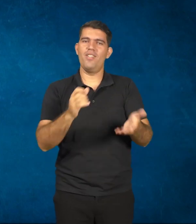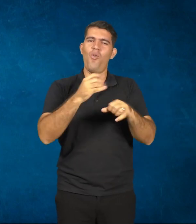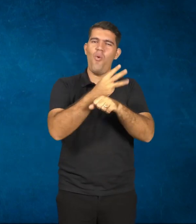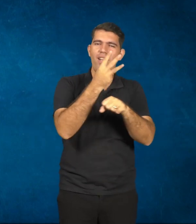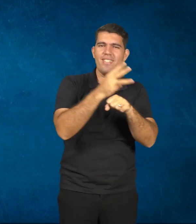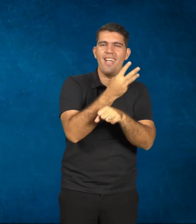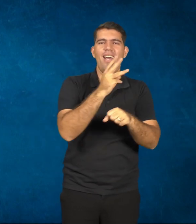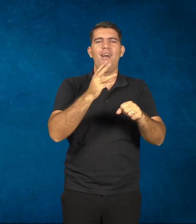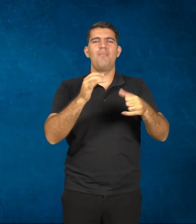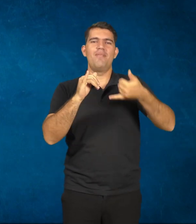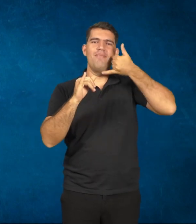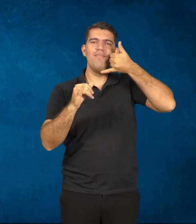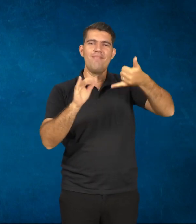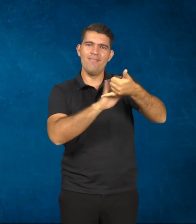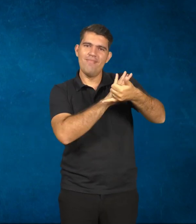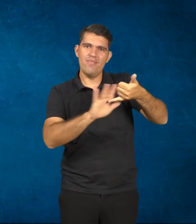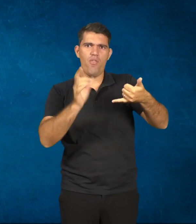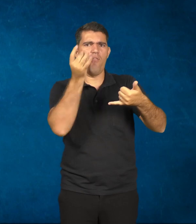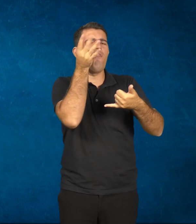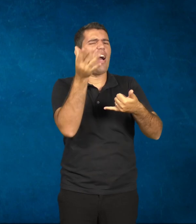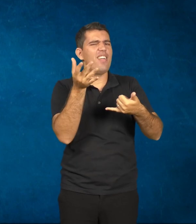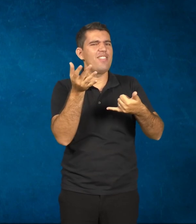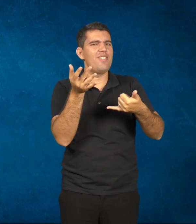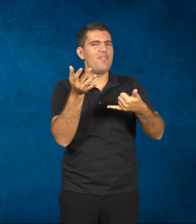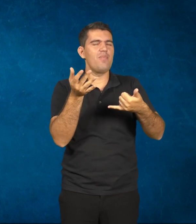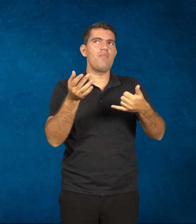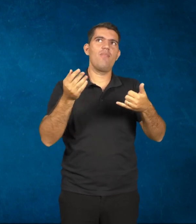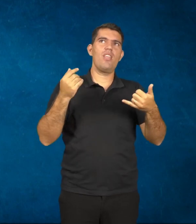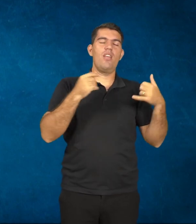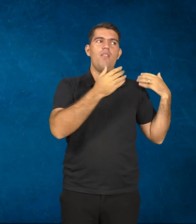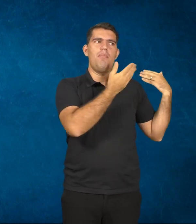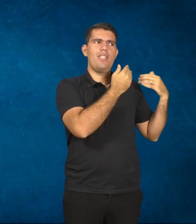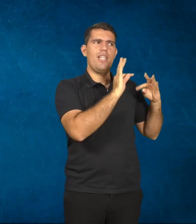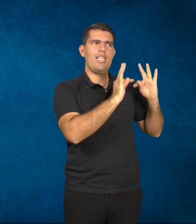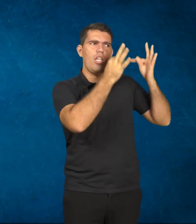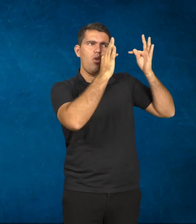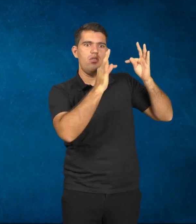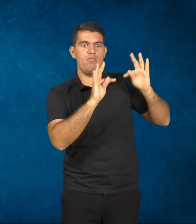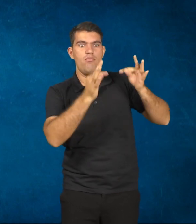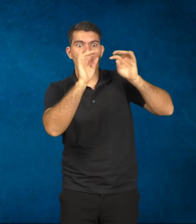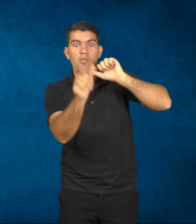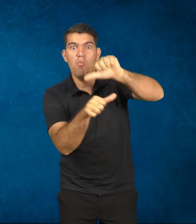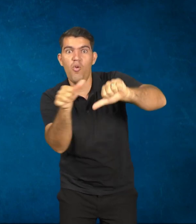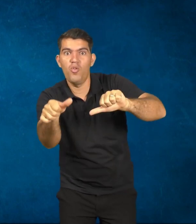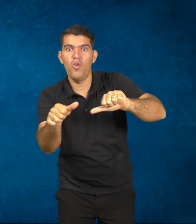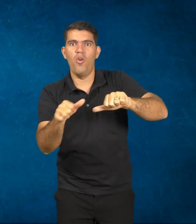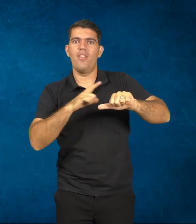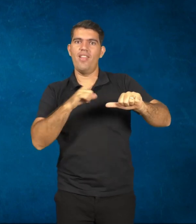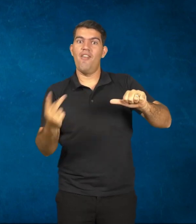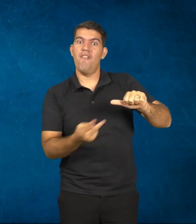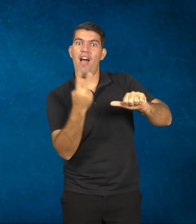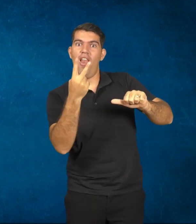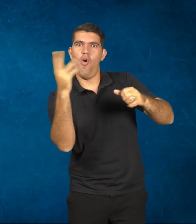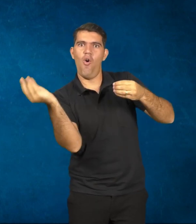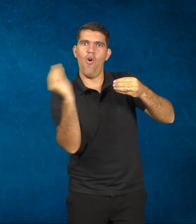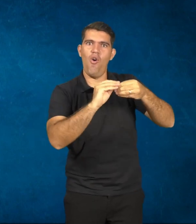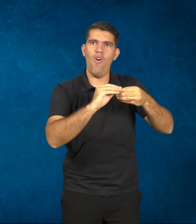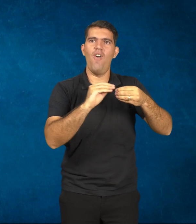mudam as tecnologias, você agrega valor, qualidade, velocidade, enfim, tudo que a gente já